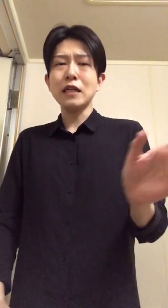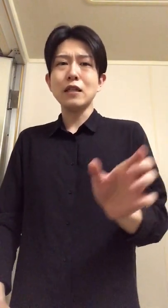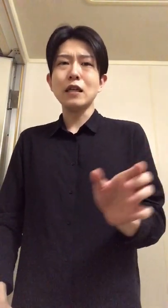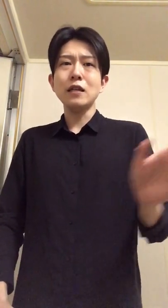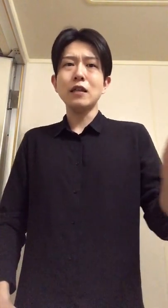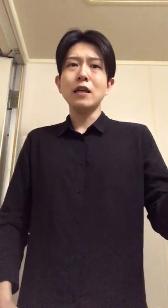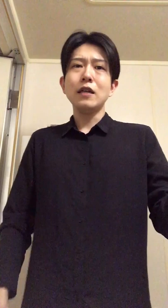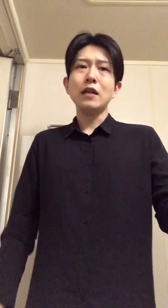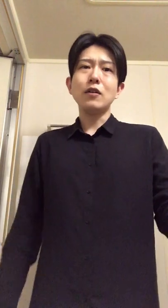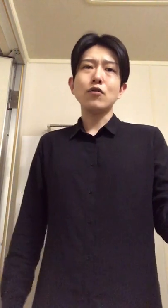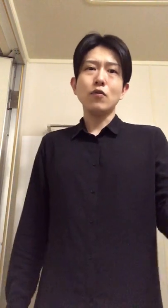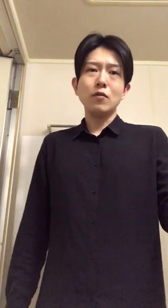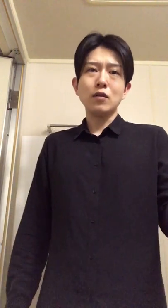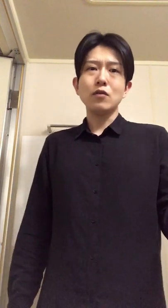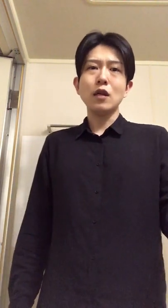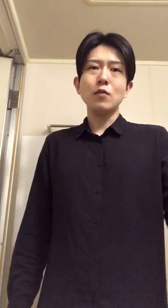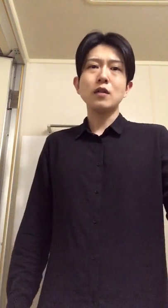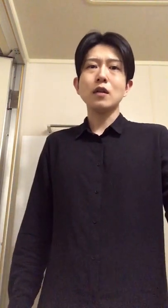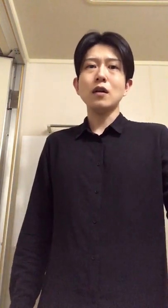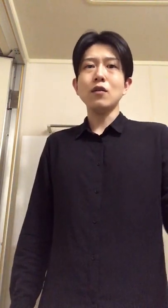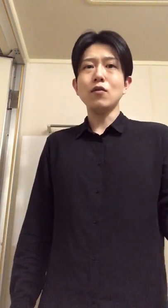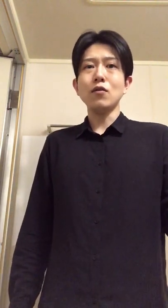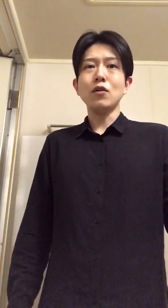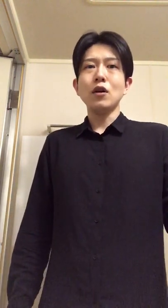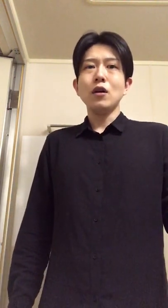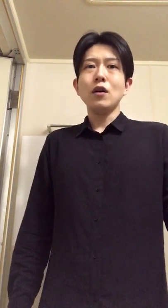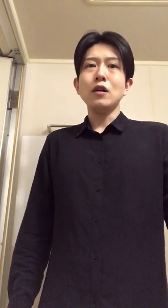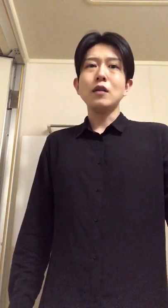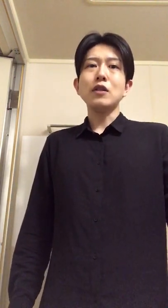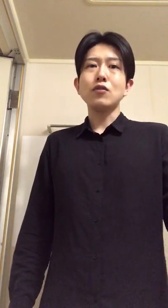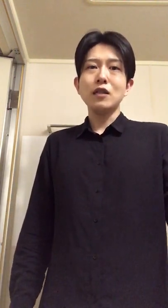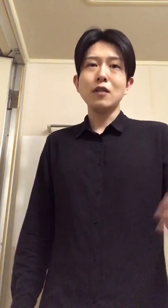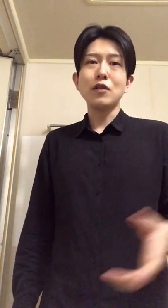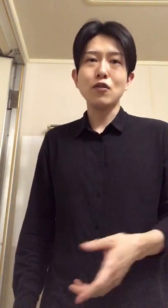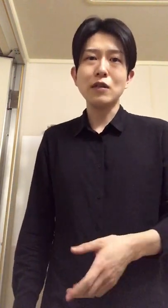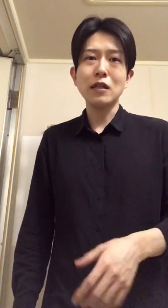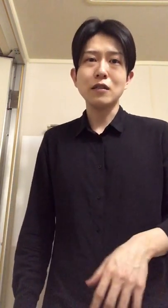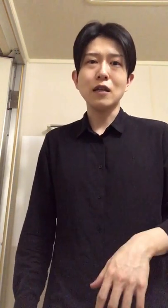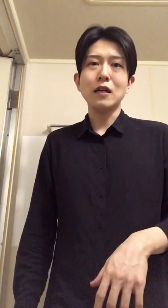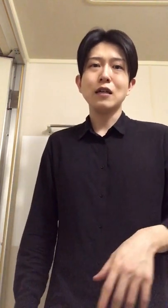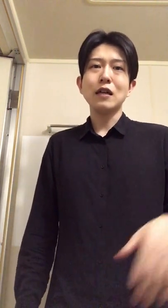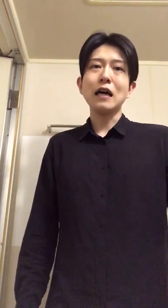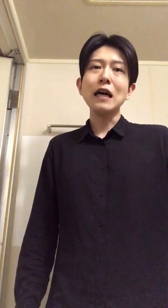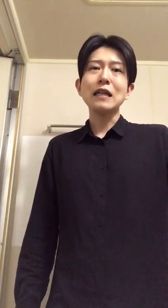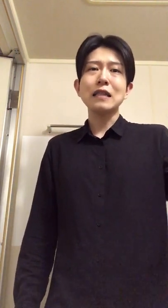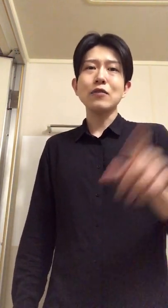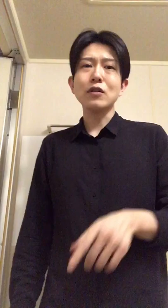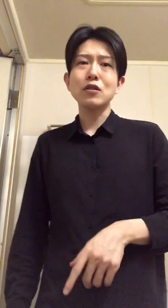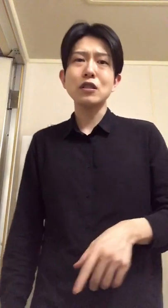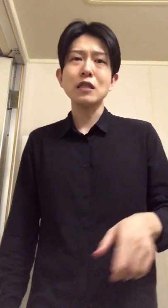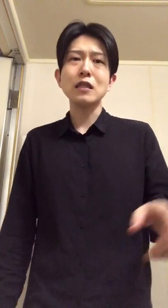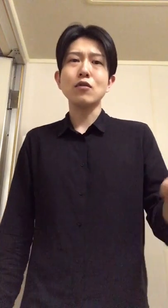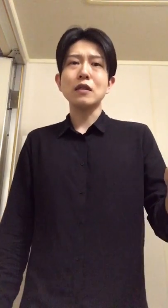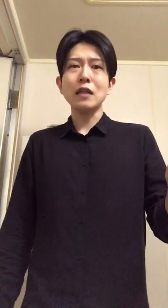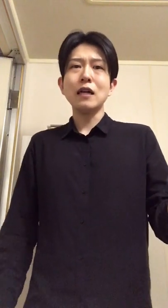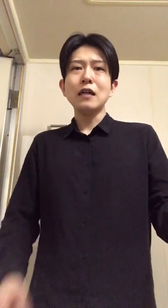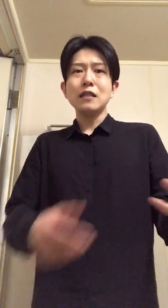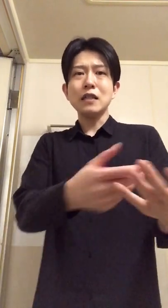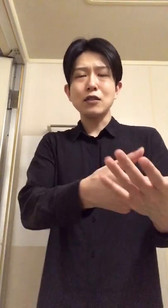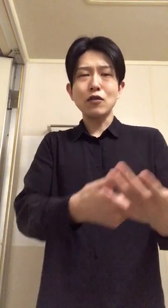にやろうと思いますね皆さんあの一緒にやりましょうみたいなさ書いてあったりとかしたりとかさチラシ